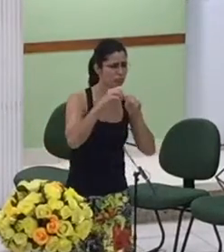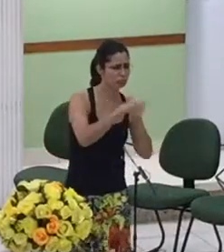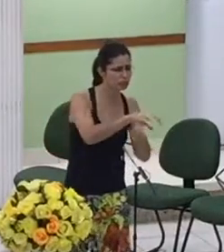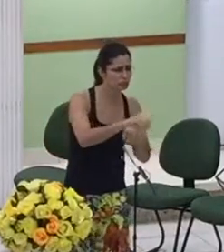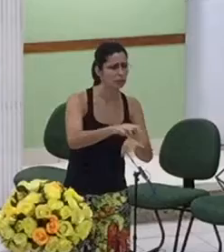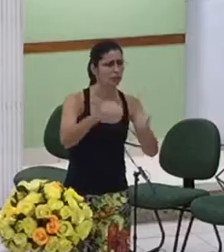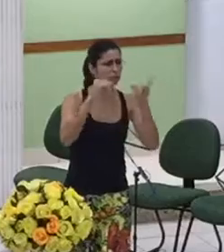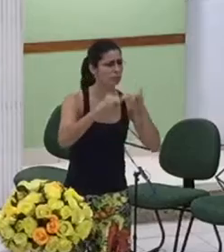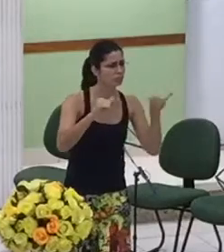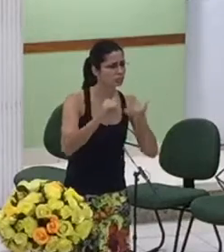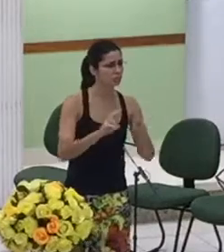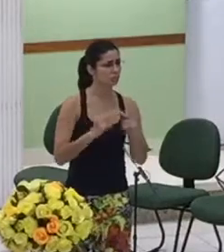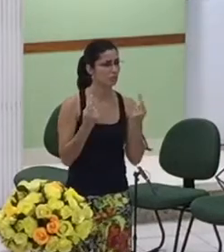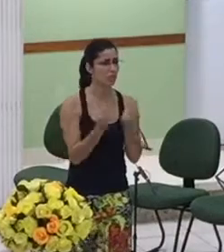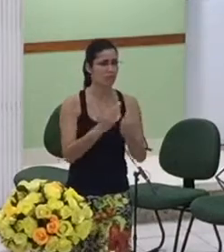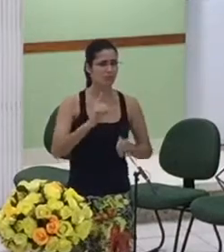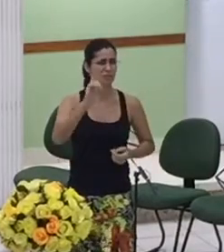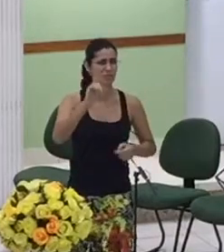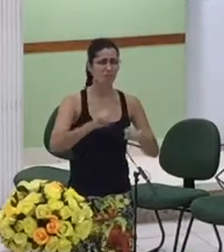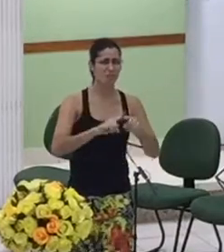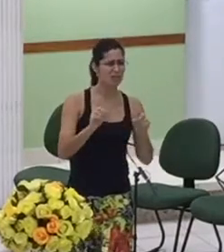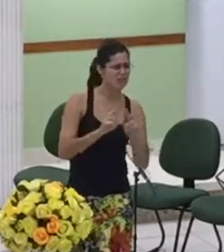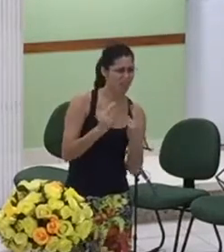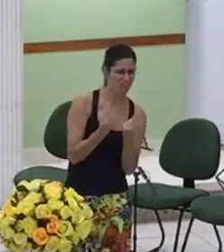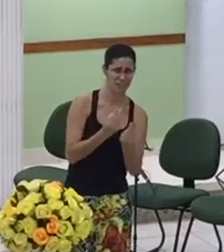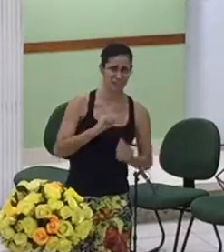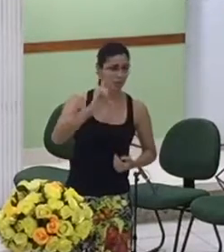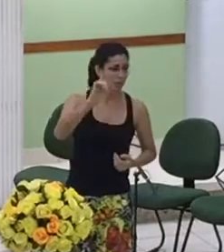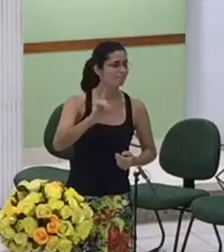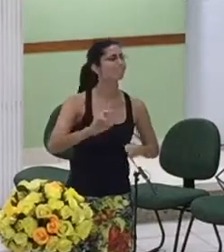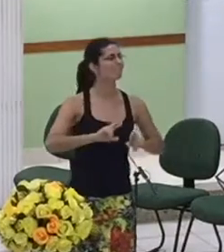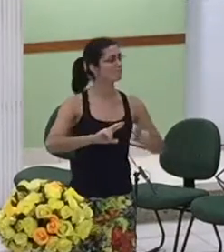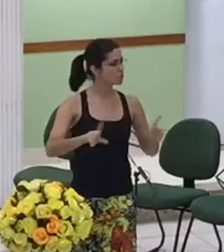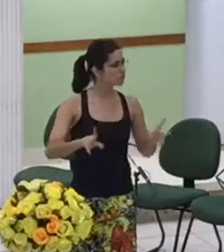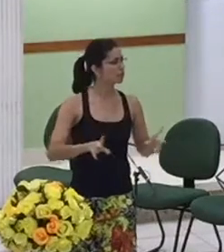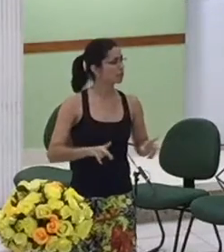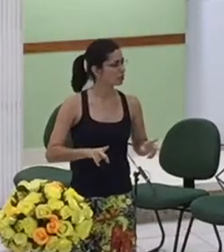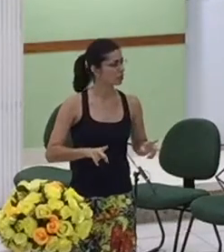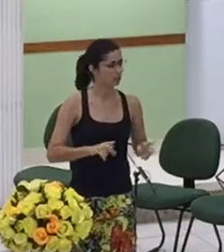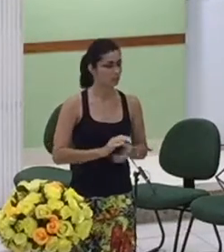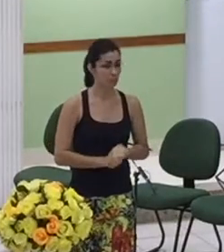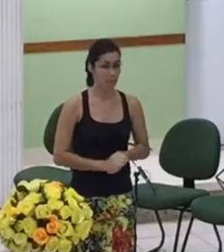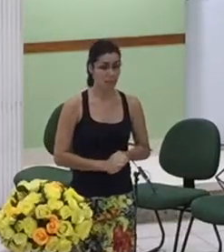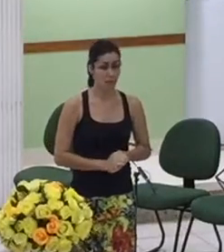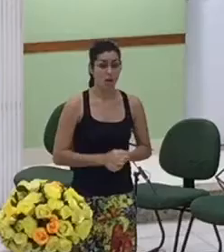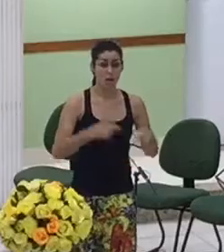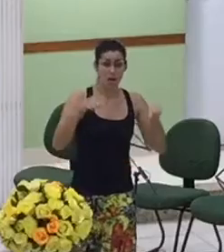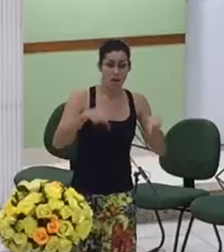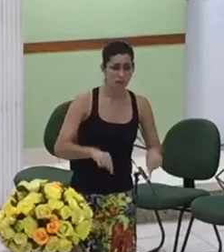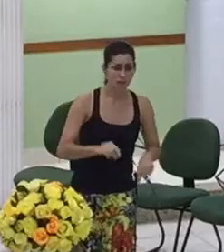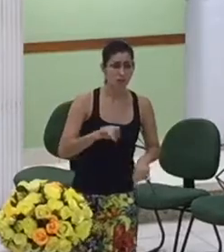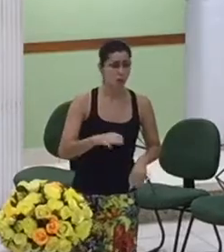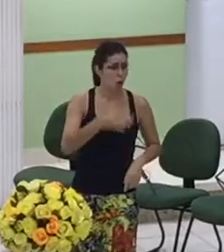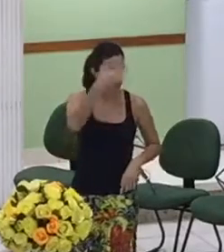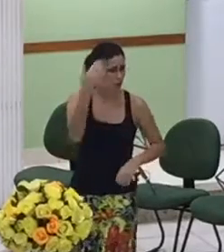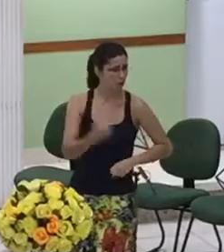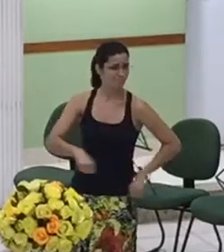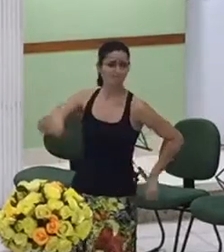aqui não estão apenas heróis aqui não estão apenas pessoas importantes